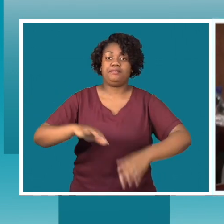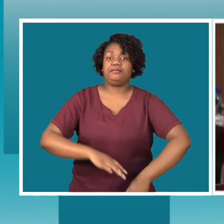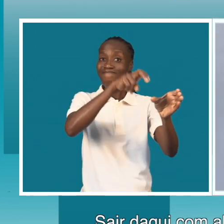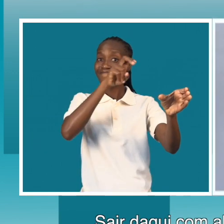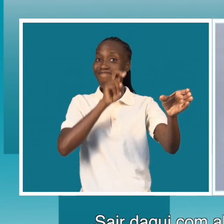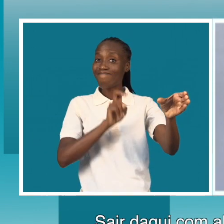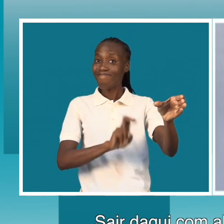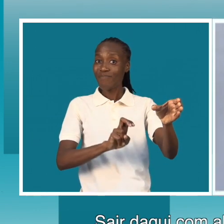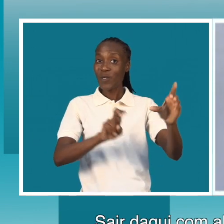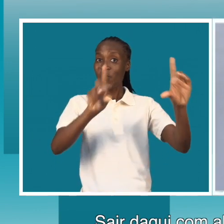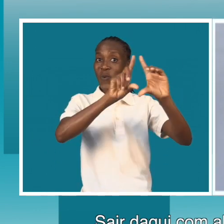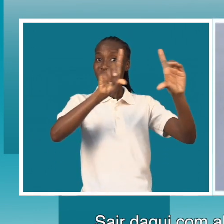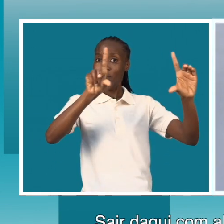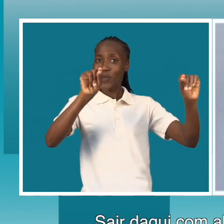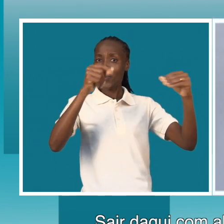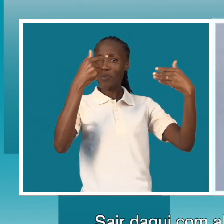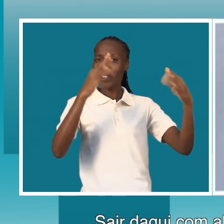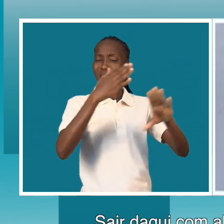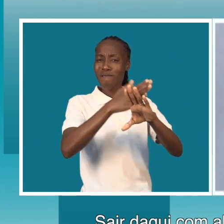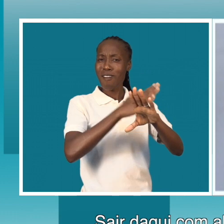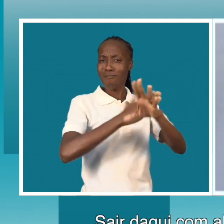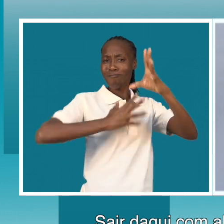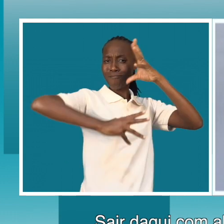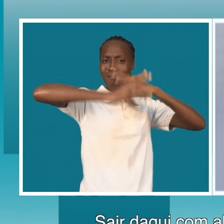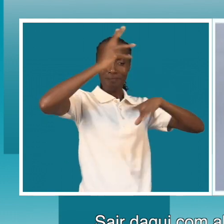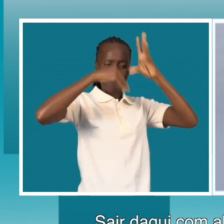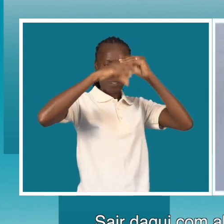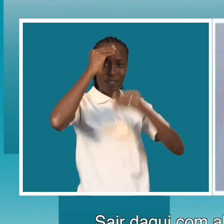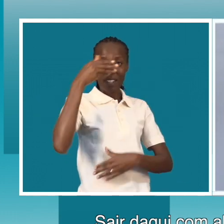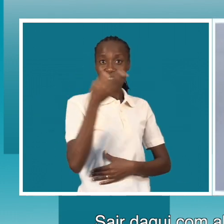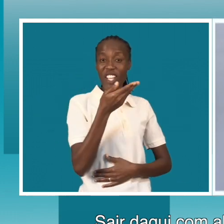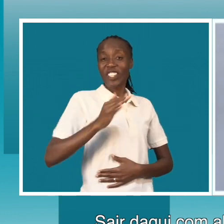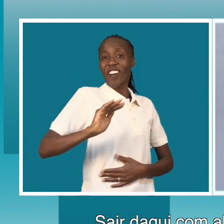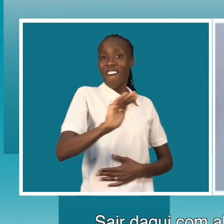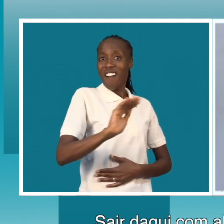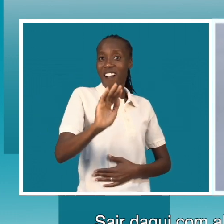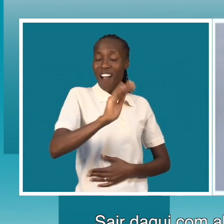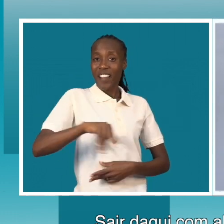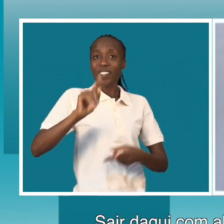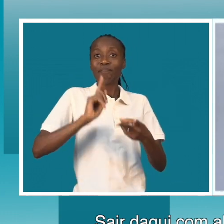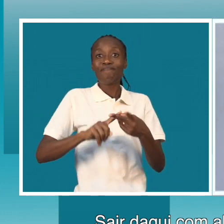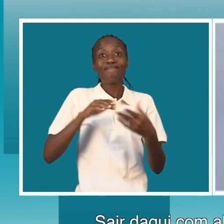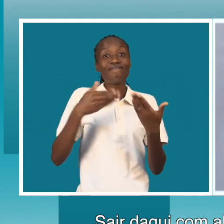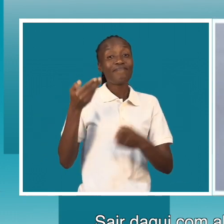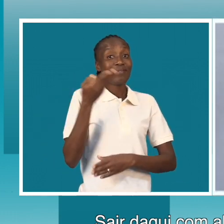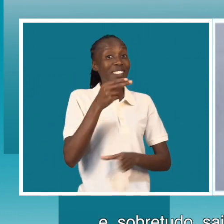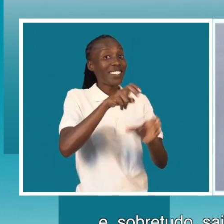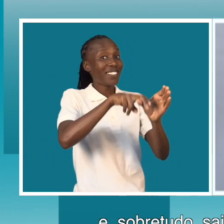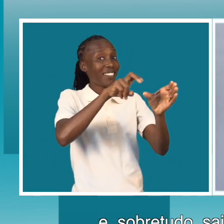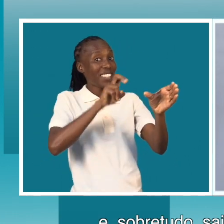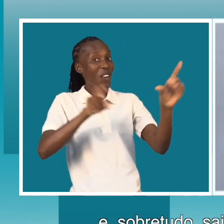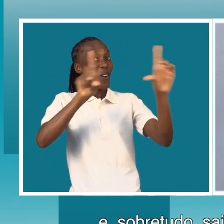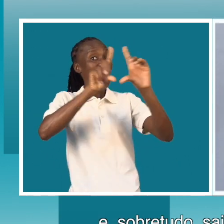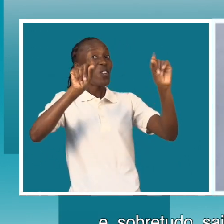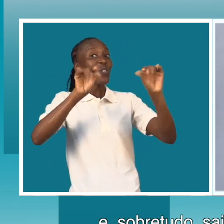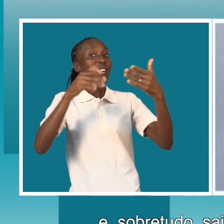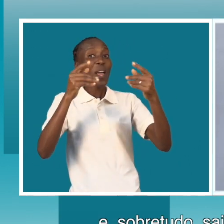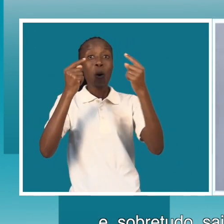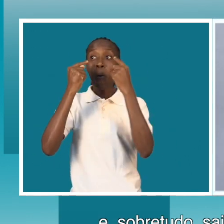sair daqui com alguns conceitos consolidados no que diz respeito a esta área e, sobretudo, sair daqui